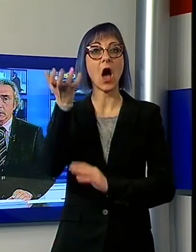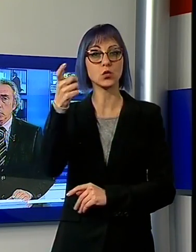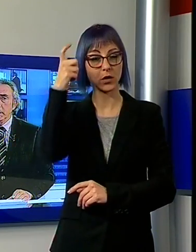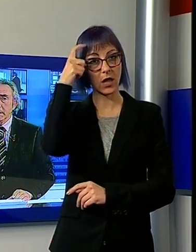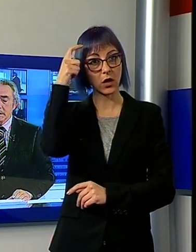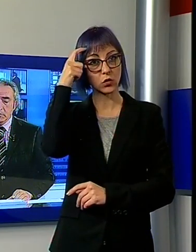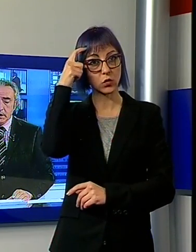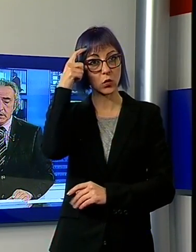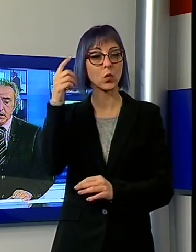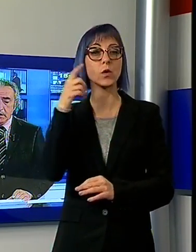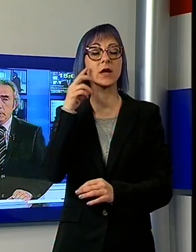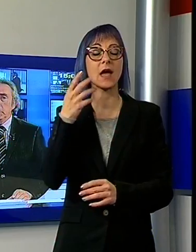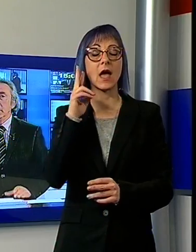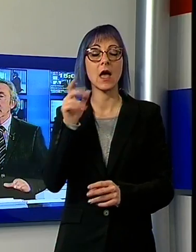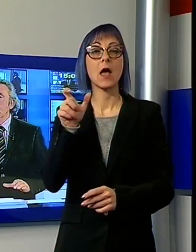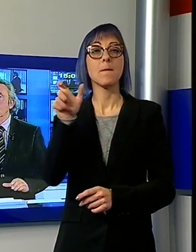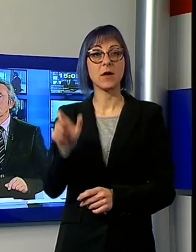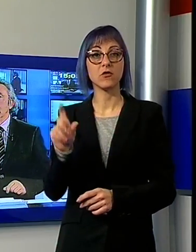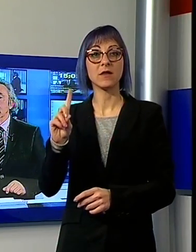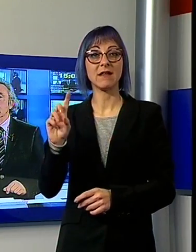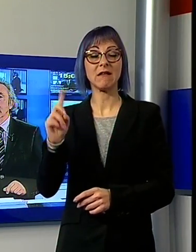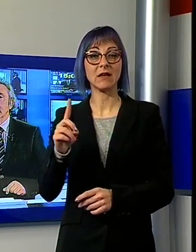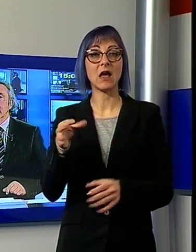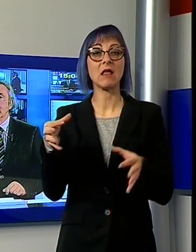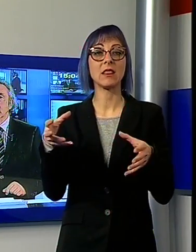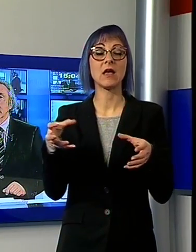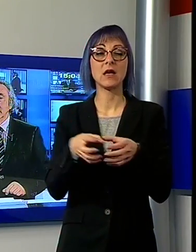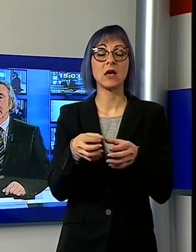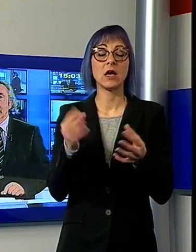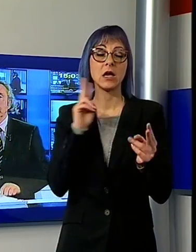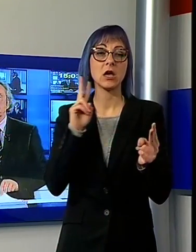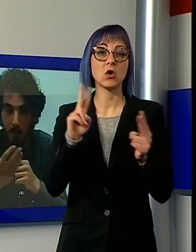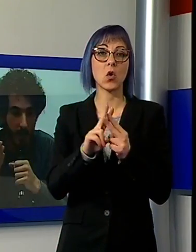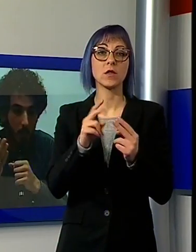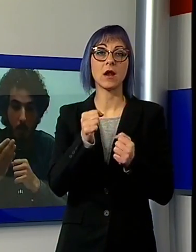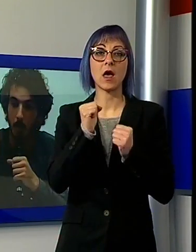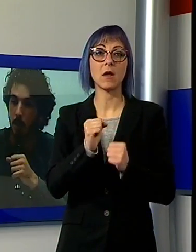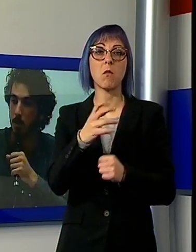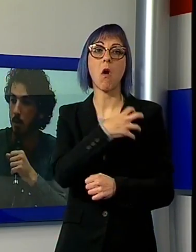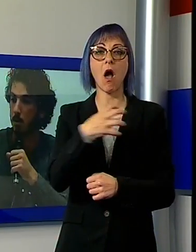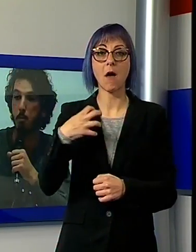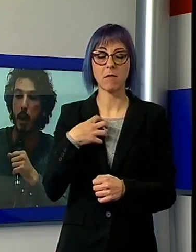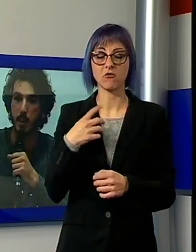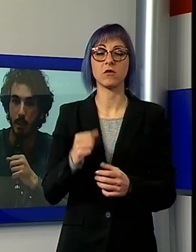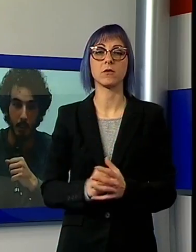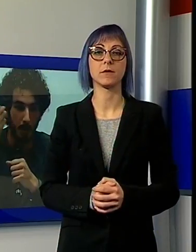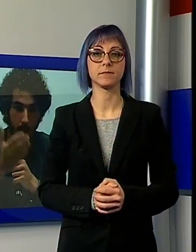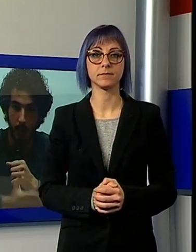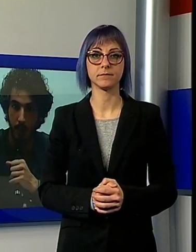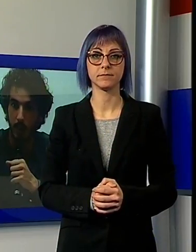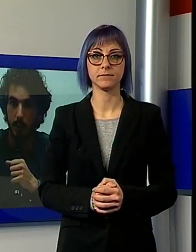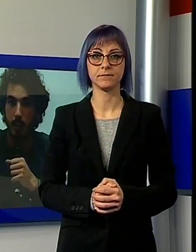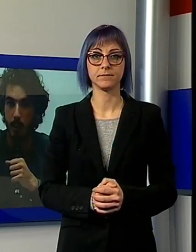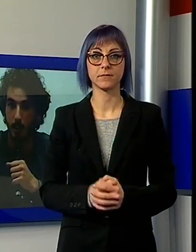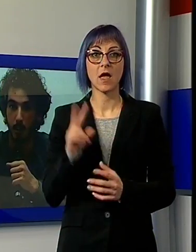al documentarista lucchese, di poter incontrare una delegazione italiana. Venerdì mattina Gabriele Del